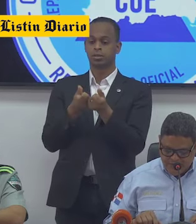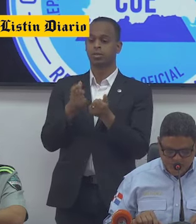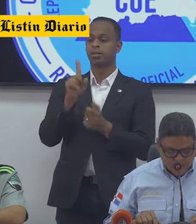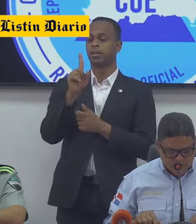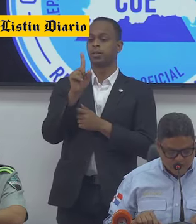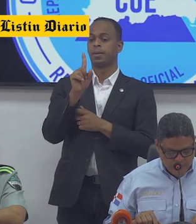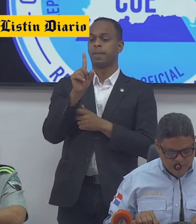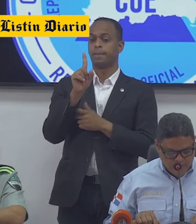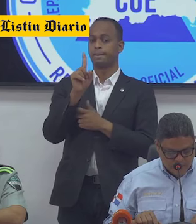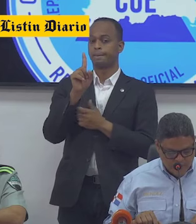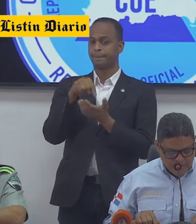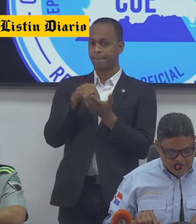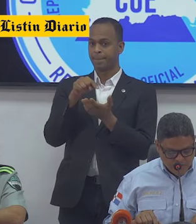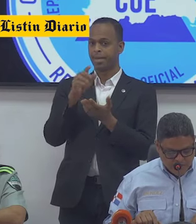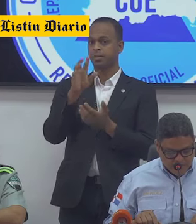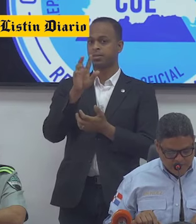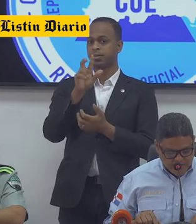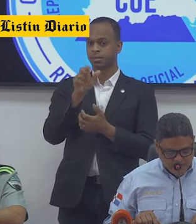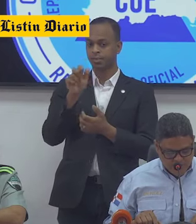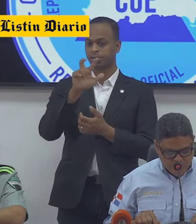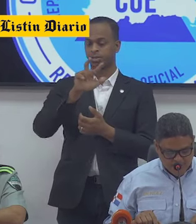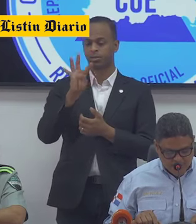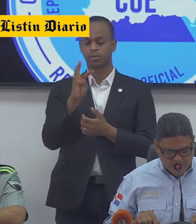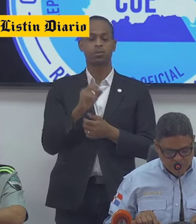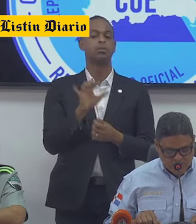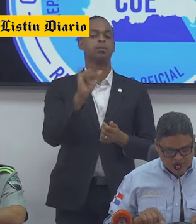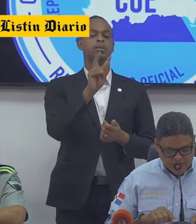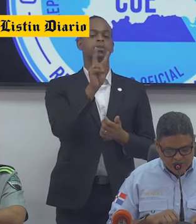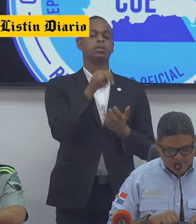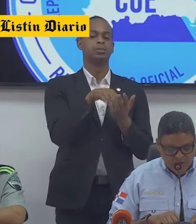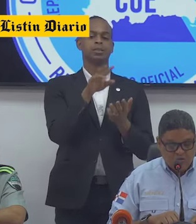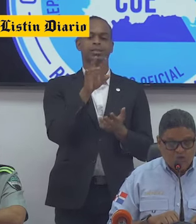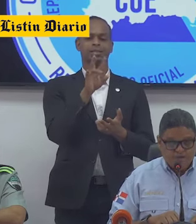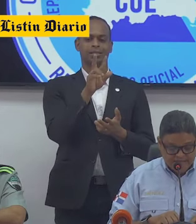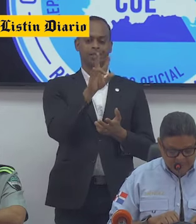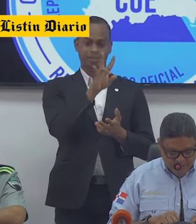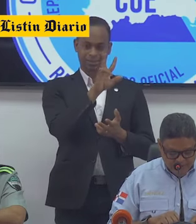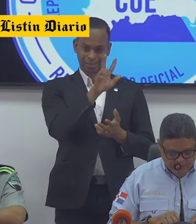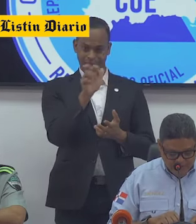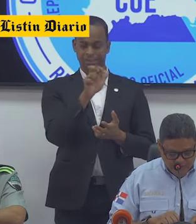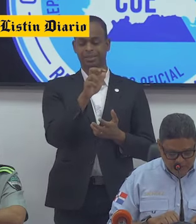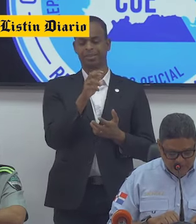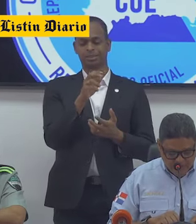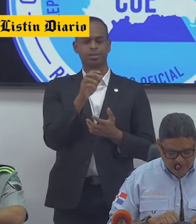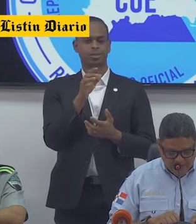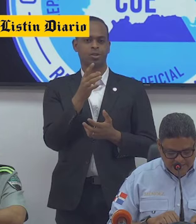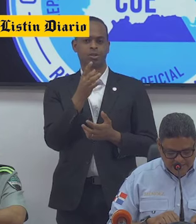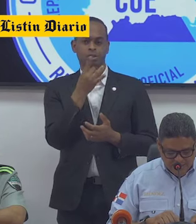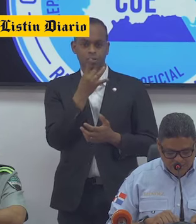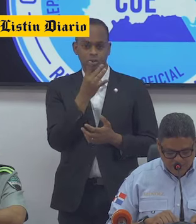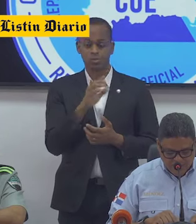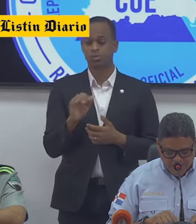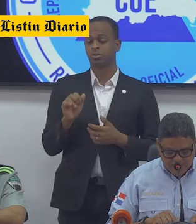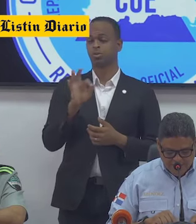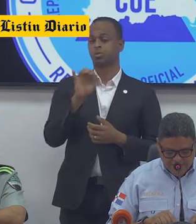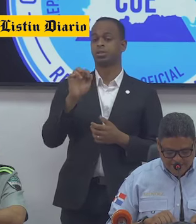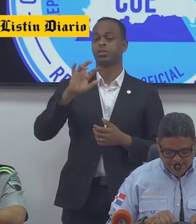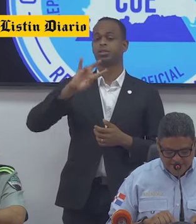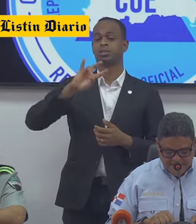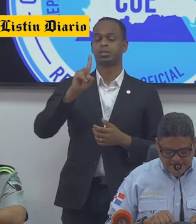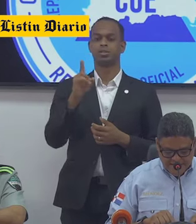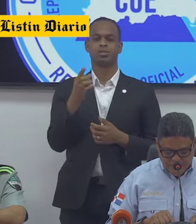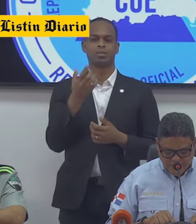,134 neumáticos, 2,342 luces, 951 cristales rotos o